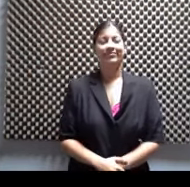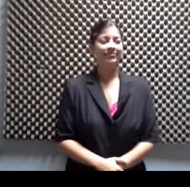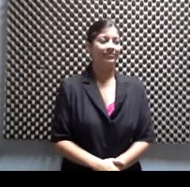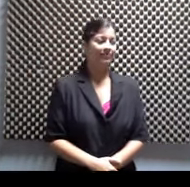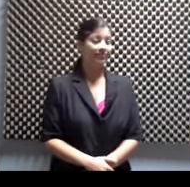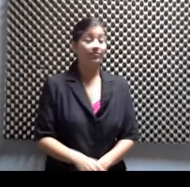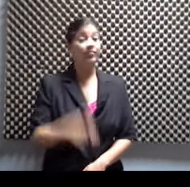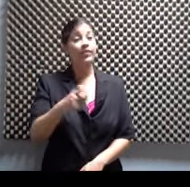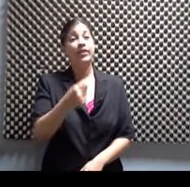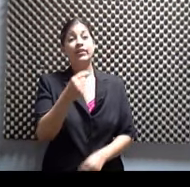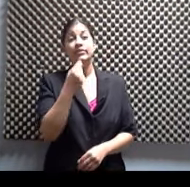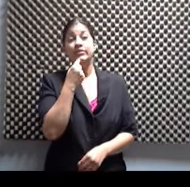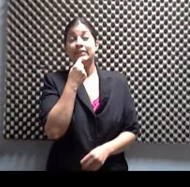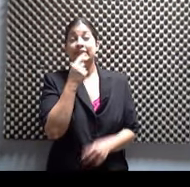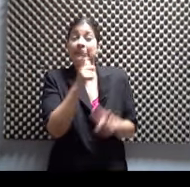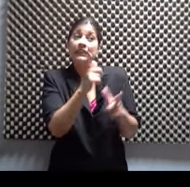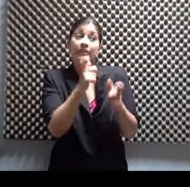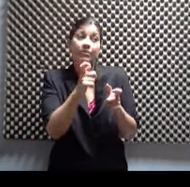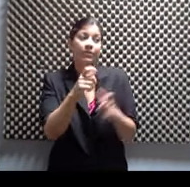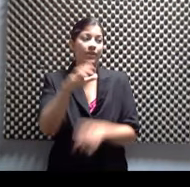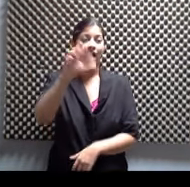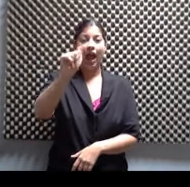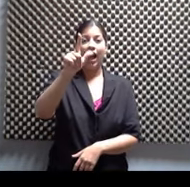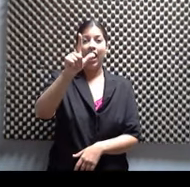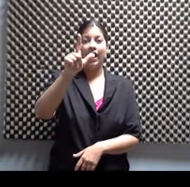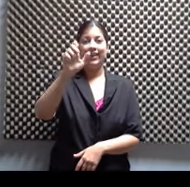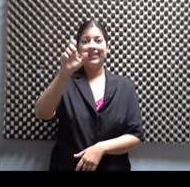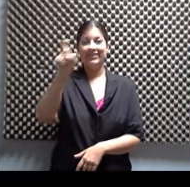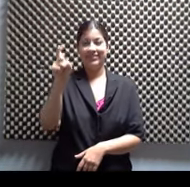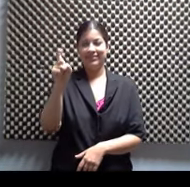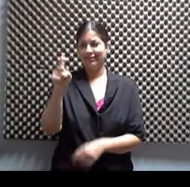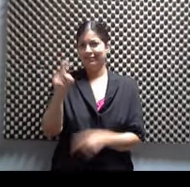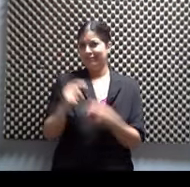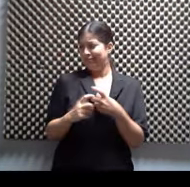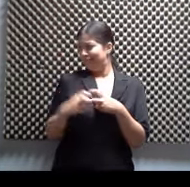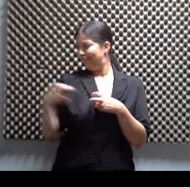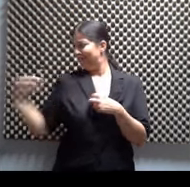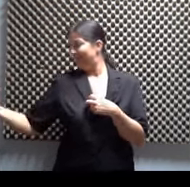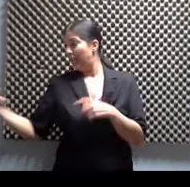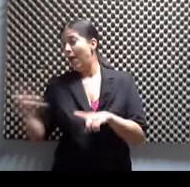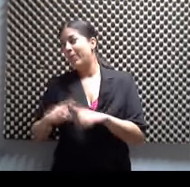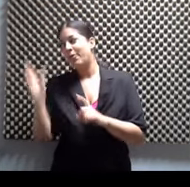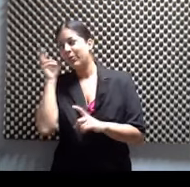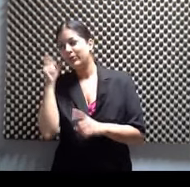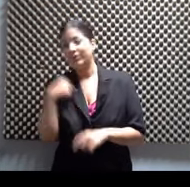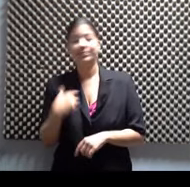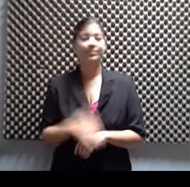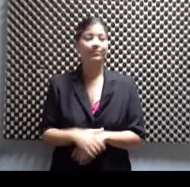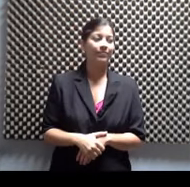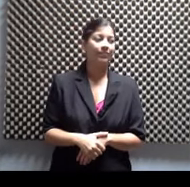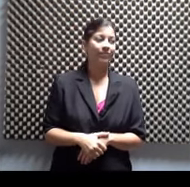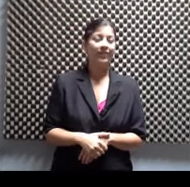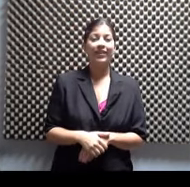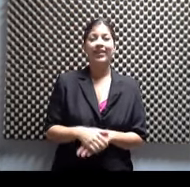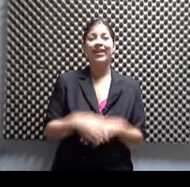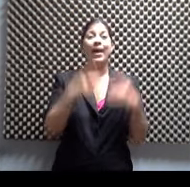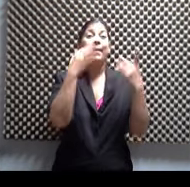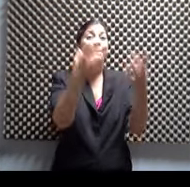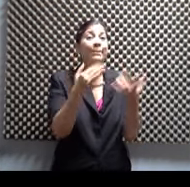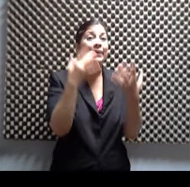tengo que decir rapidito. ¿Qué? Que Alex está allá, pero él me oye. La espera desespera. ¿Tú te acuerdas de la película, Alex? Sí. Coral y Santa